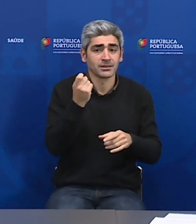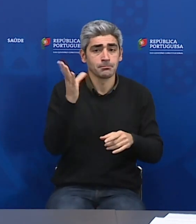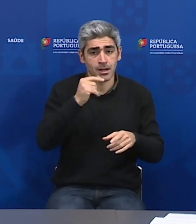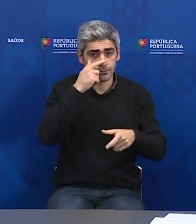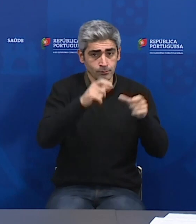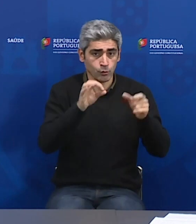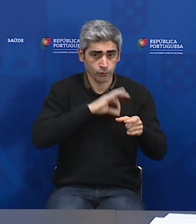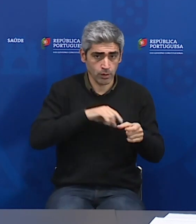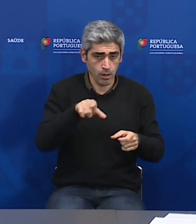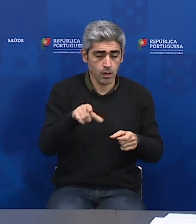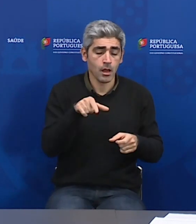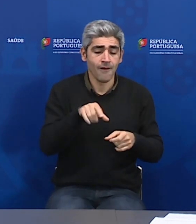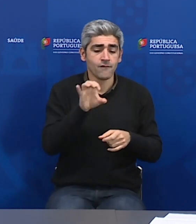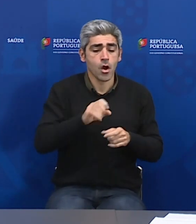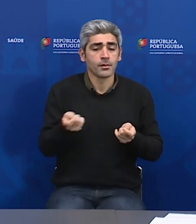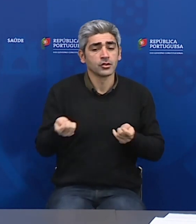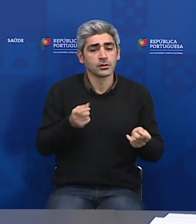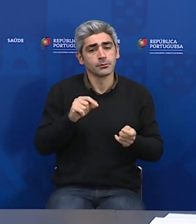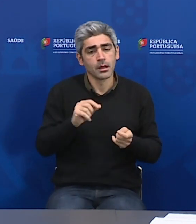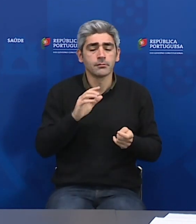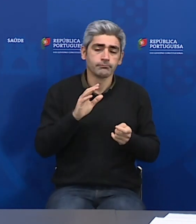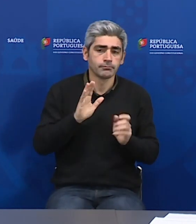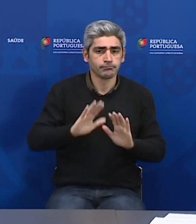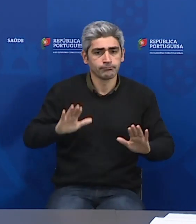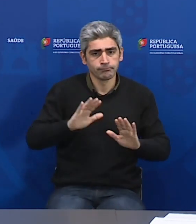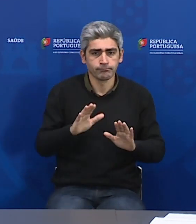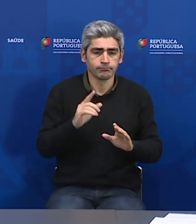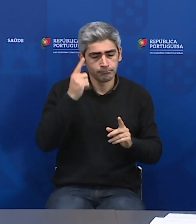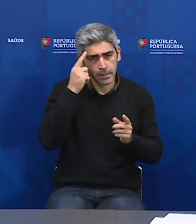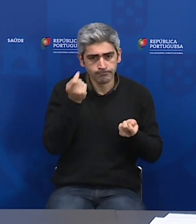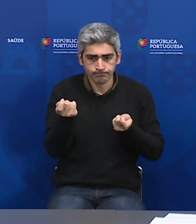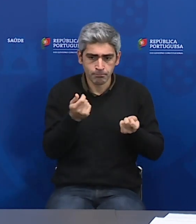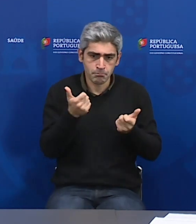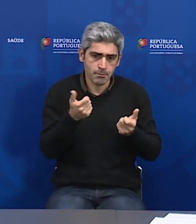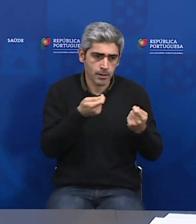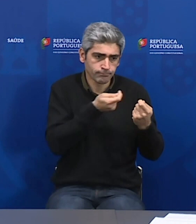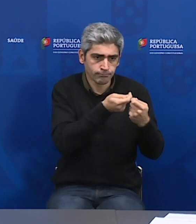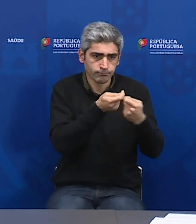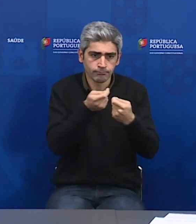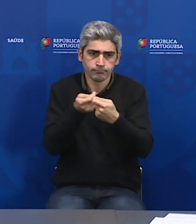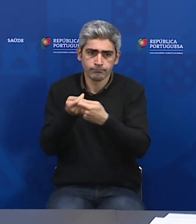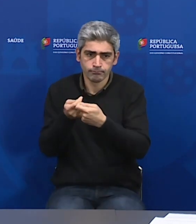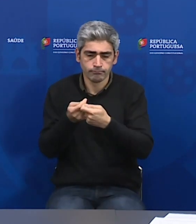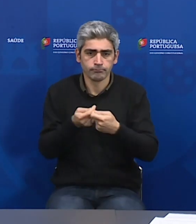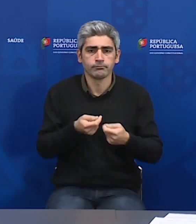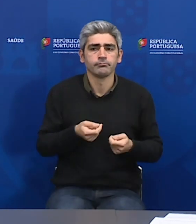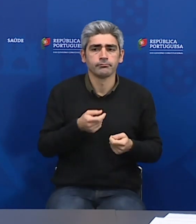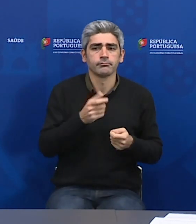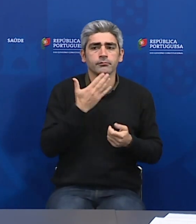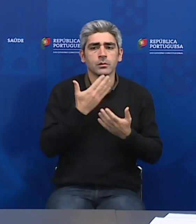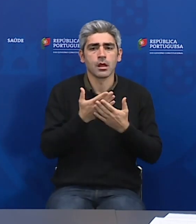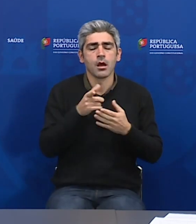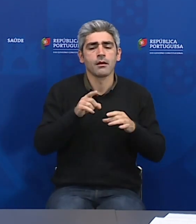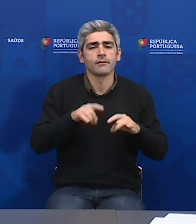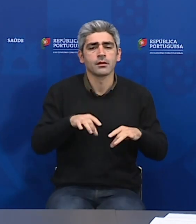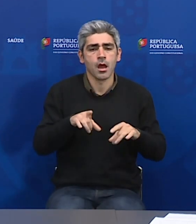forma de gerir estas bolsas tem que ser racional, mais uma vez racional, de forma a que não